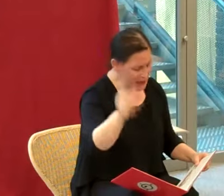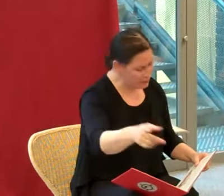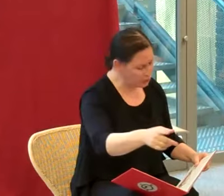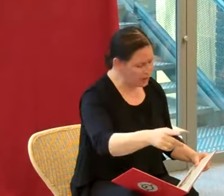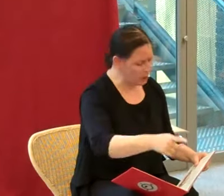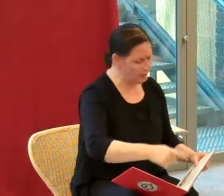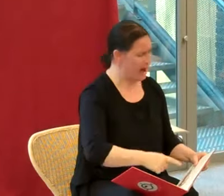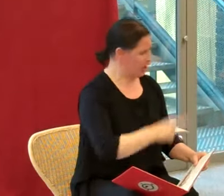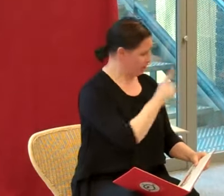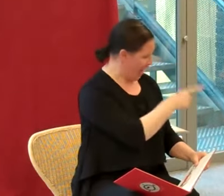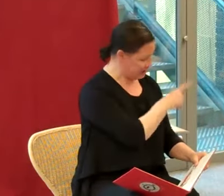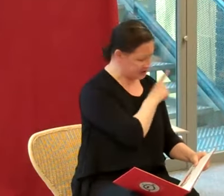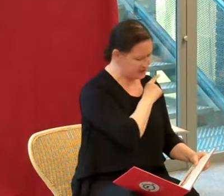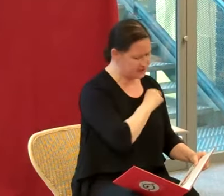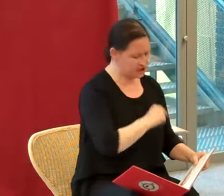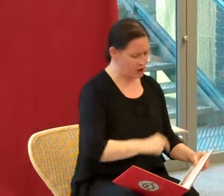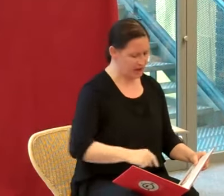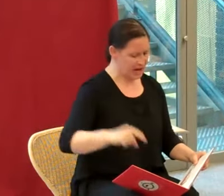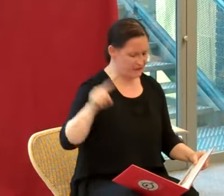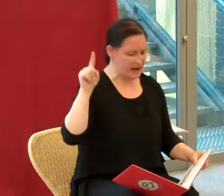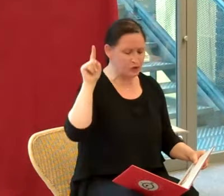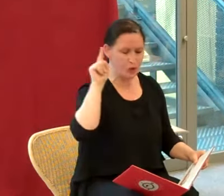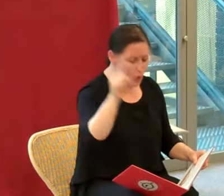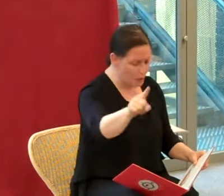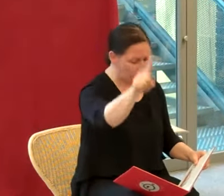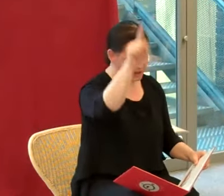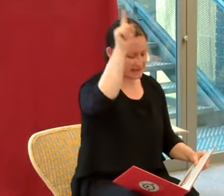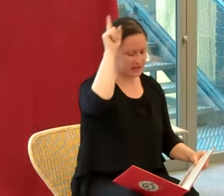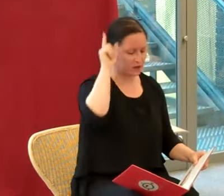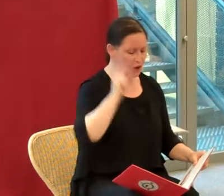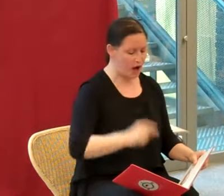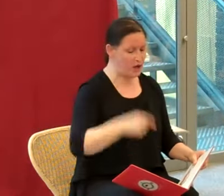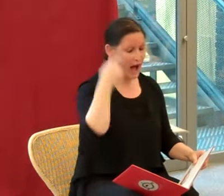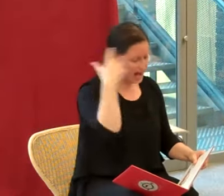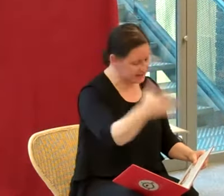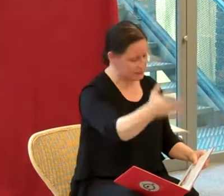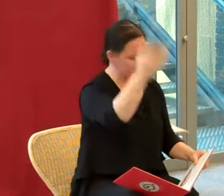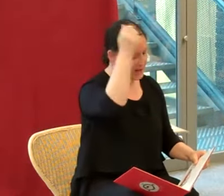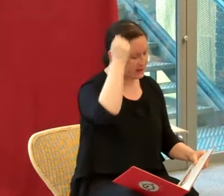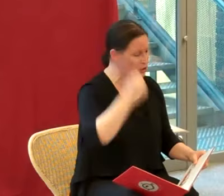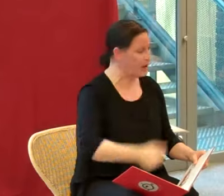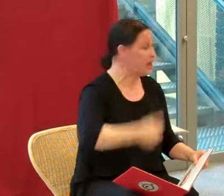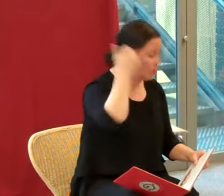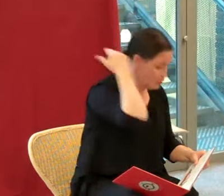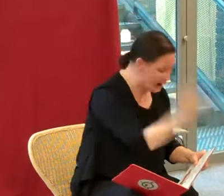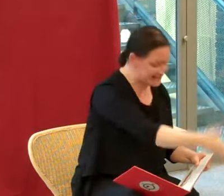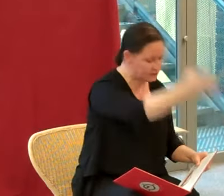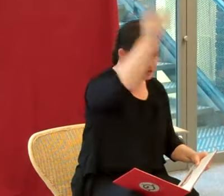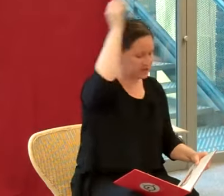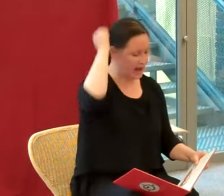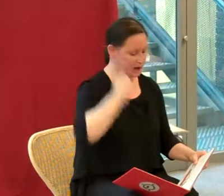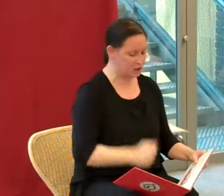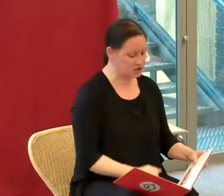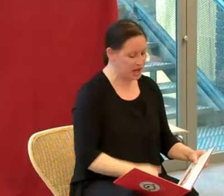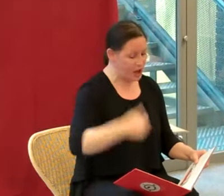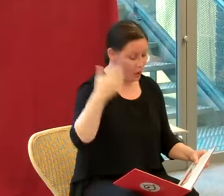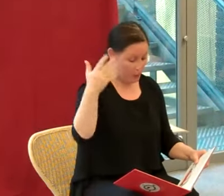même entre les repas, Dinde était exigeante. Il fallait du houle pour tresser des couronnes, un sapin à décorer, une brassette de guille à accrocher. Au